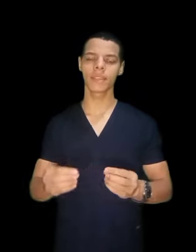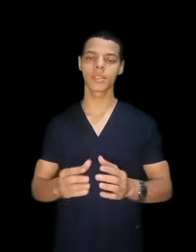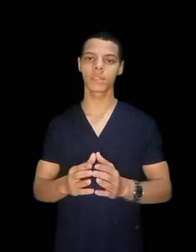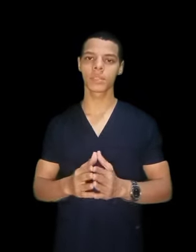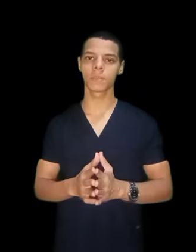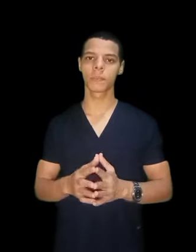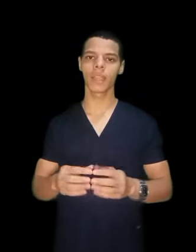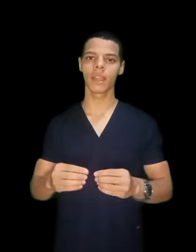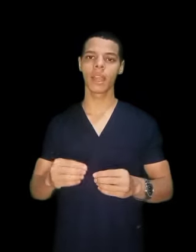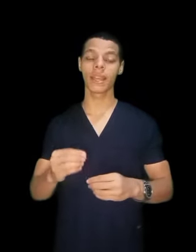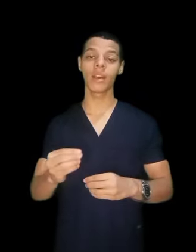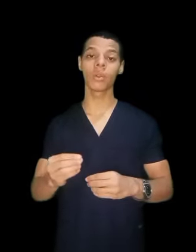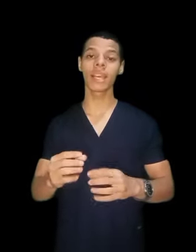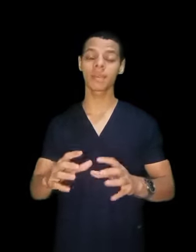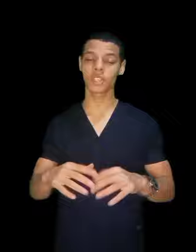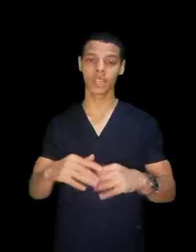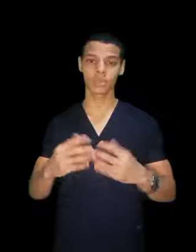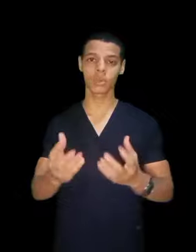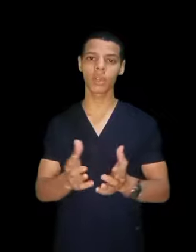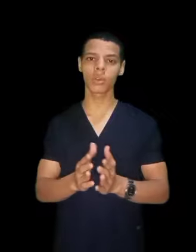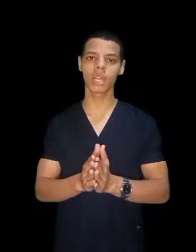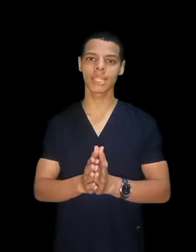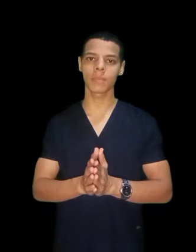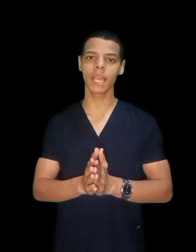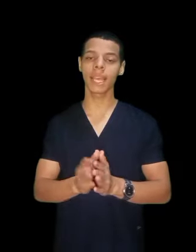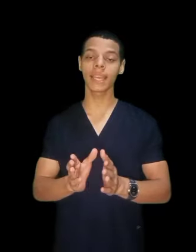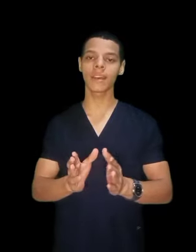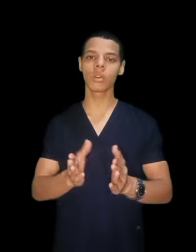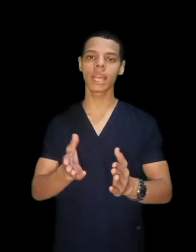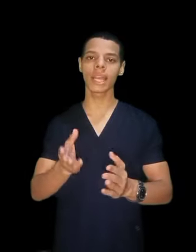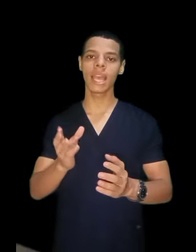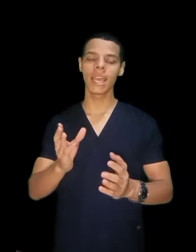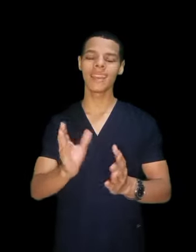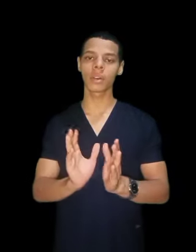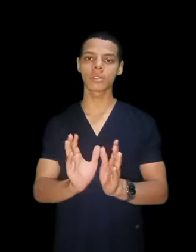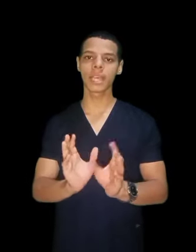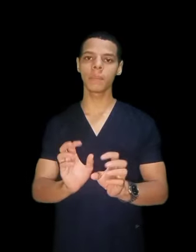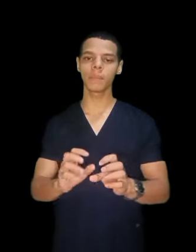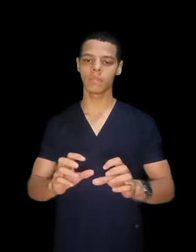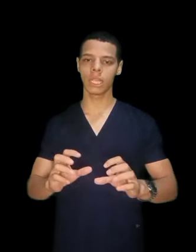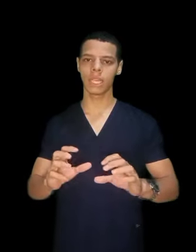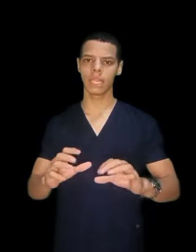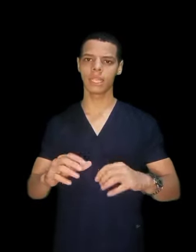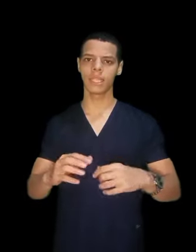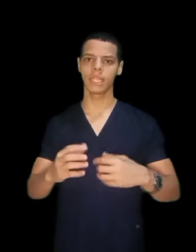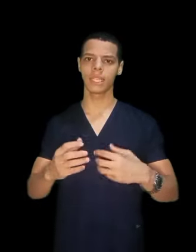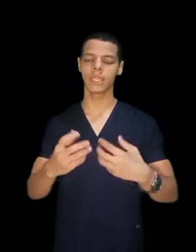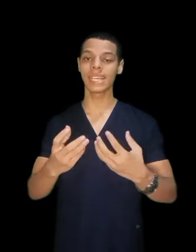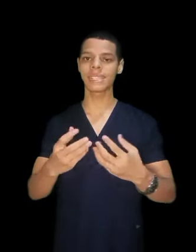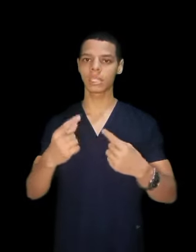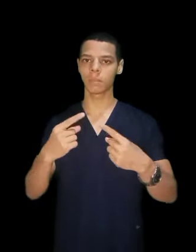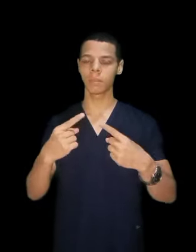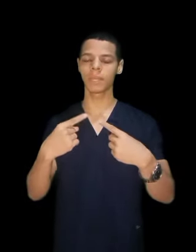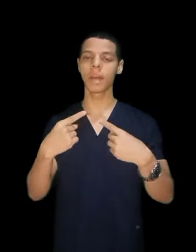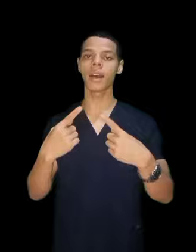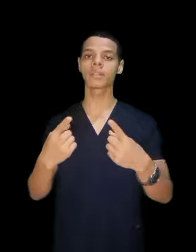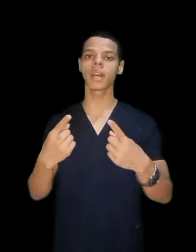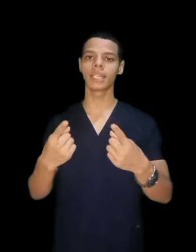قذر قسم انا هقولك مش هاسكرلك كل اسماء لكن هقولك الاقسام اللي الناس بتبقى حطة